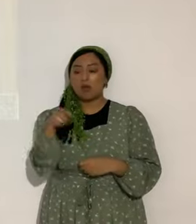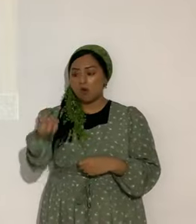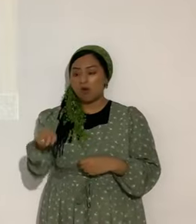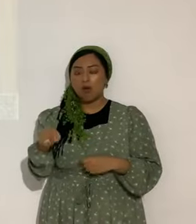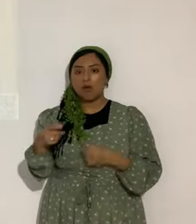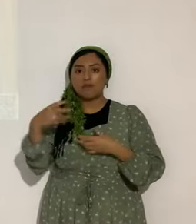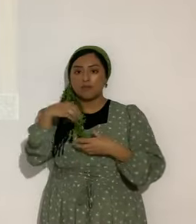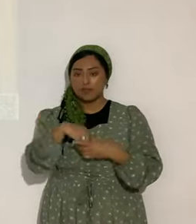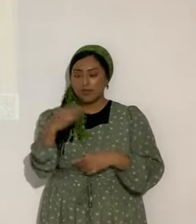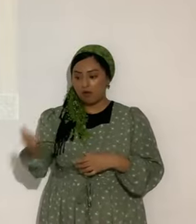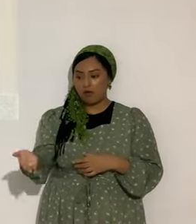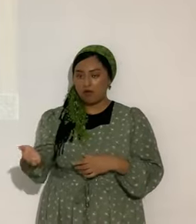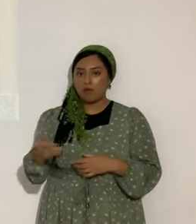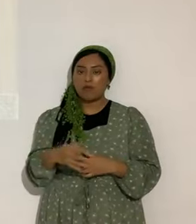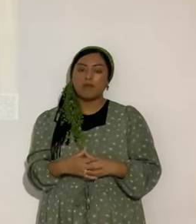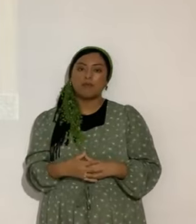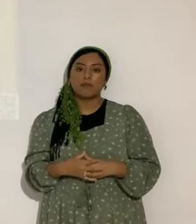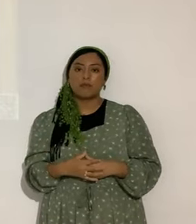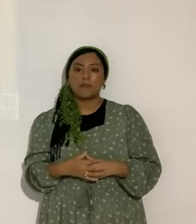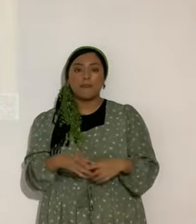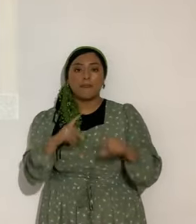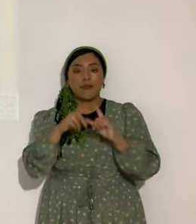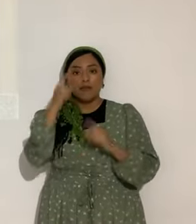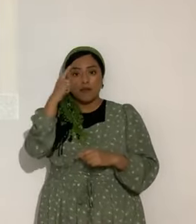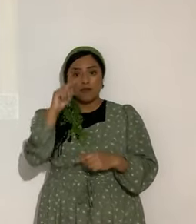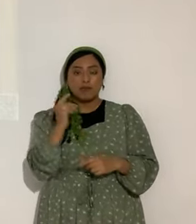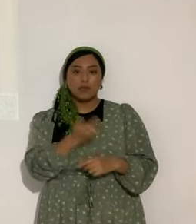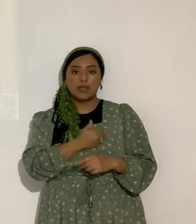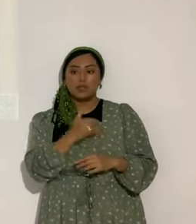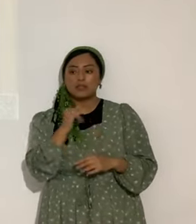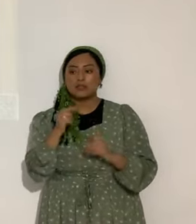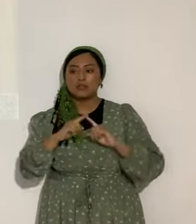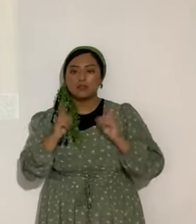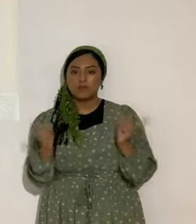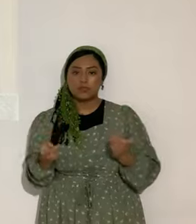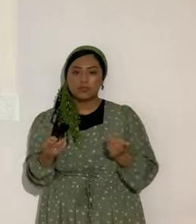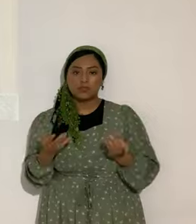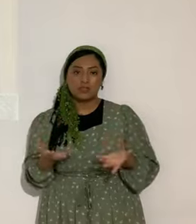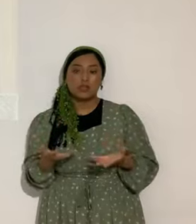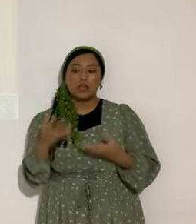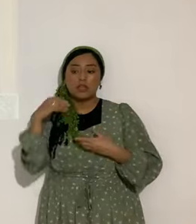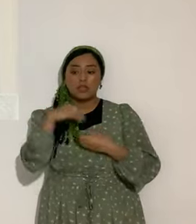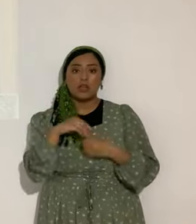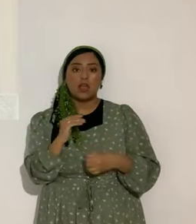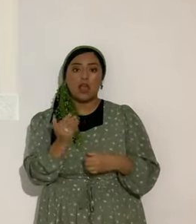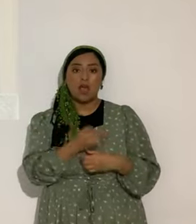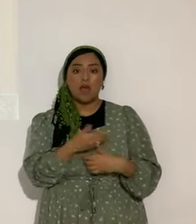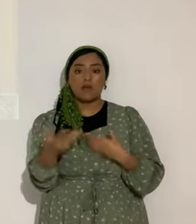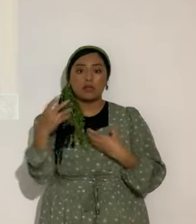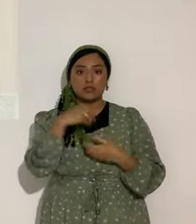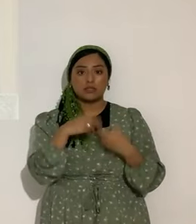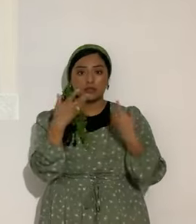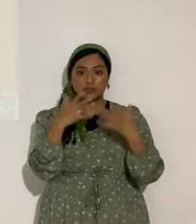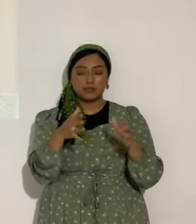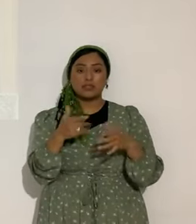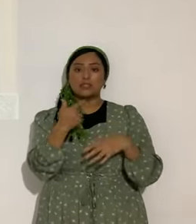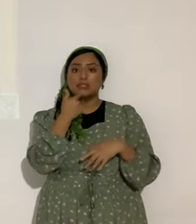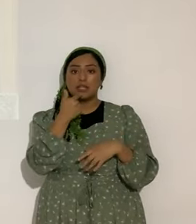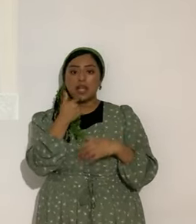de ella. Bueno. Pero para nosotros es otra cosa. En nuestro interior. Ya lo dije. Hay un gran depósito